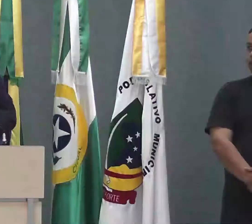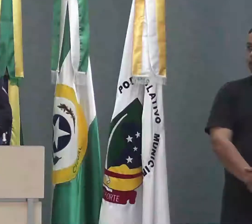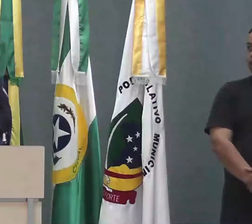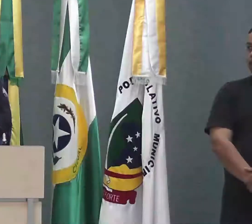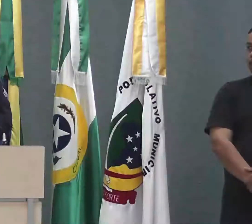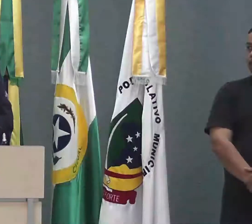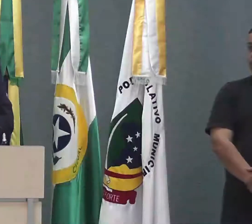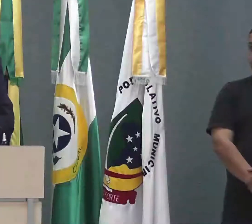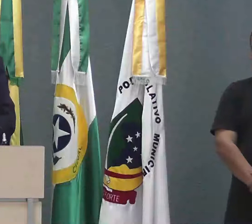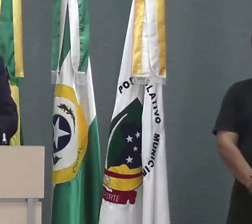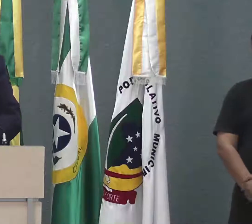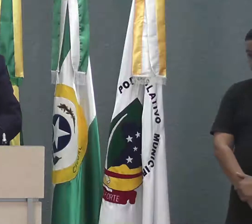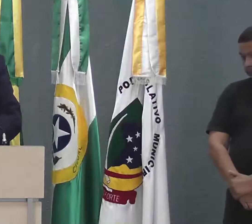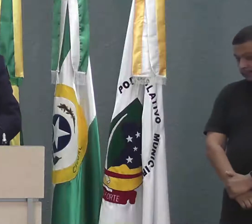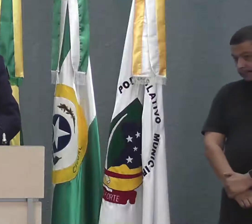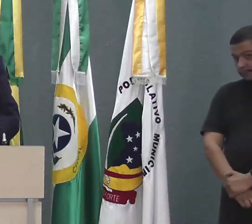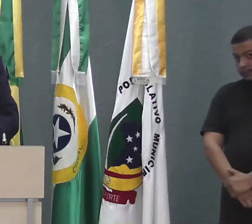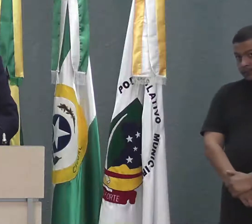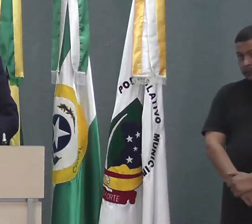Bom dia, presidente.